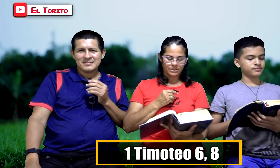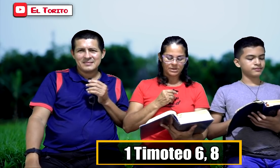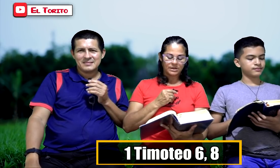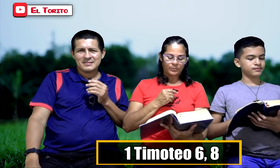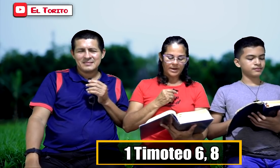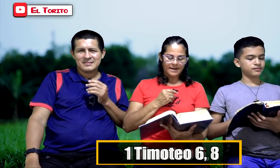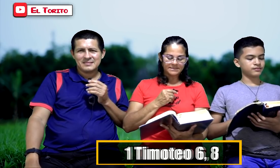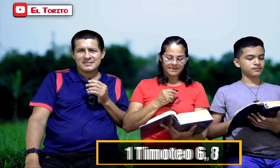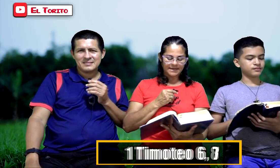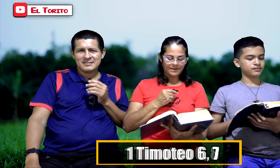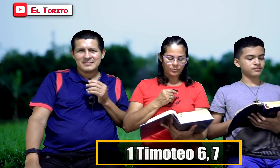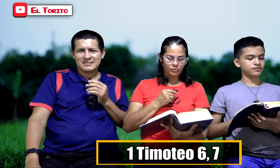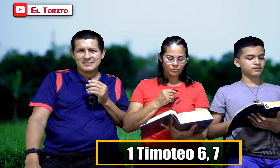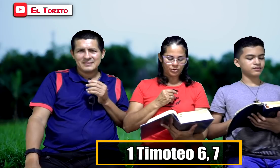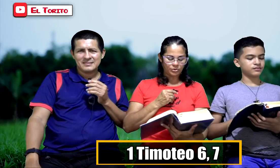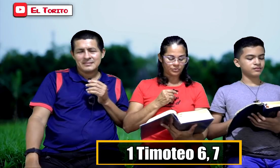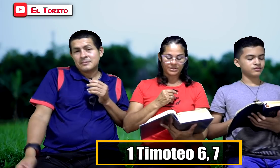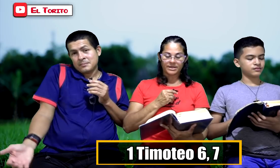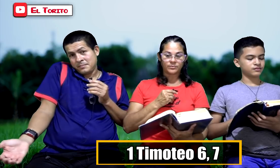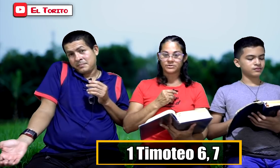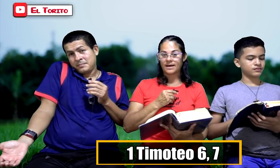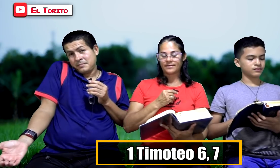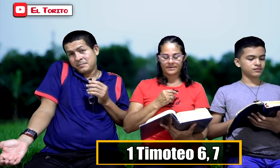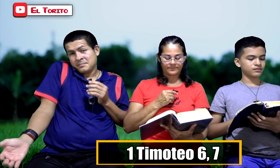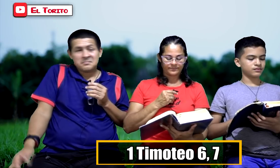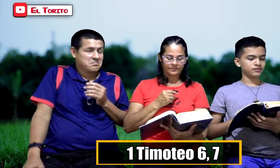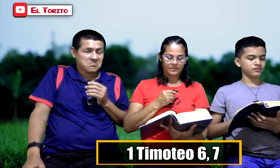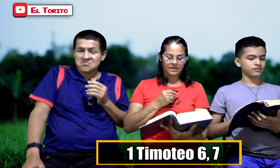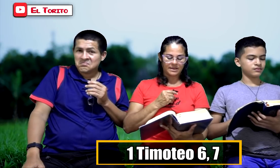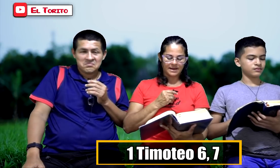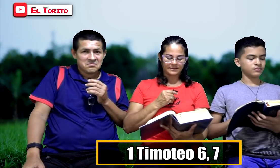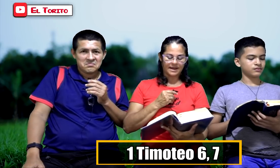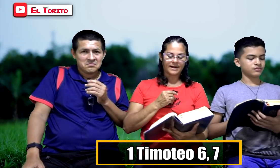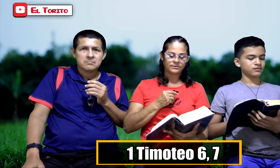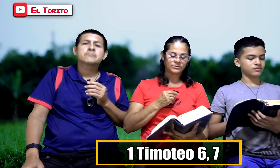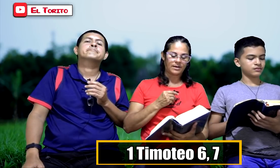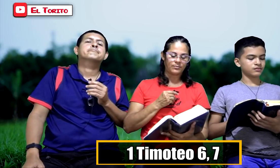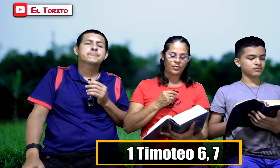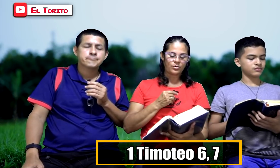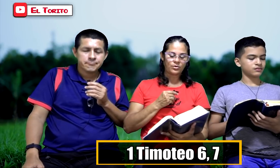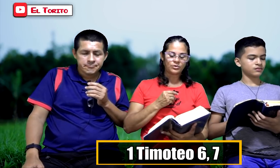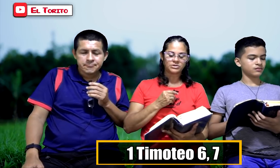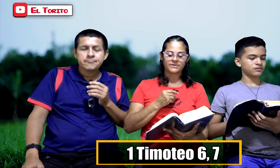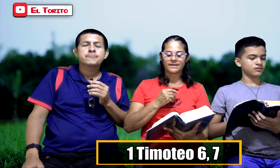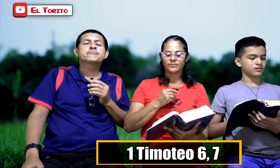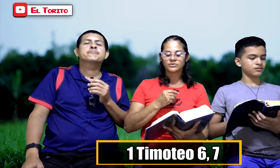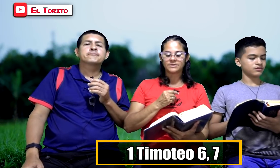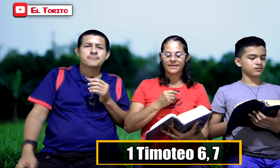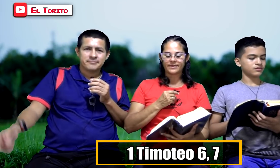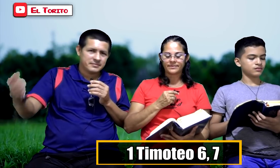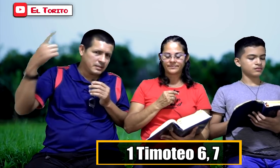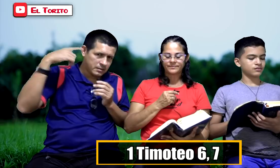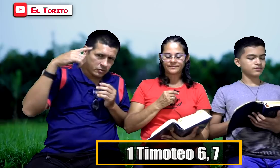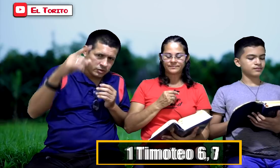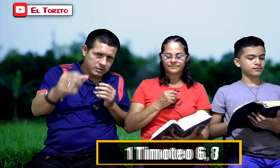Pues al llegar al mundo no trajimos nada. Y al dejarlo tampoco nos llevaremos nada. Y escuchen.